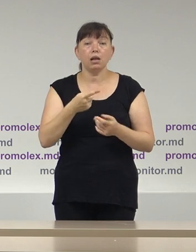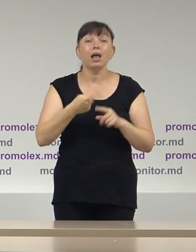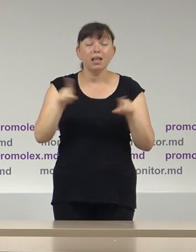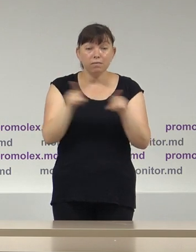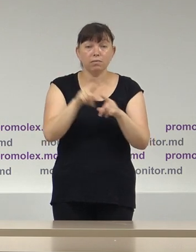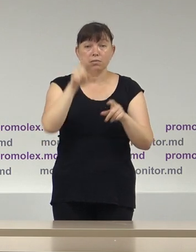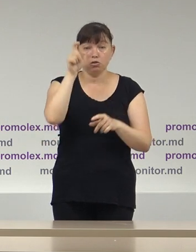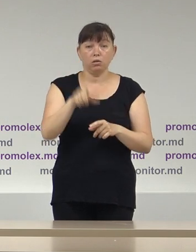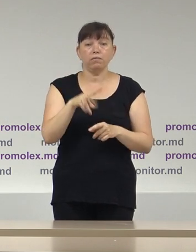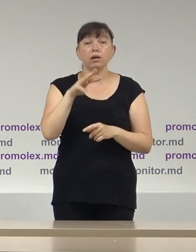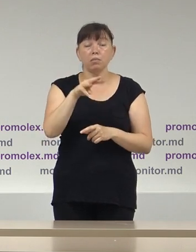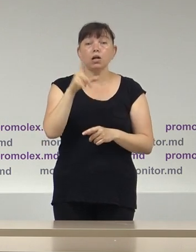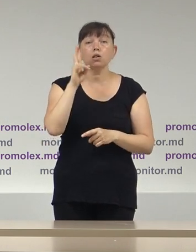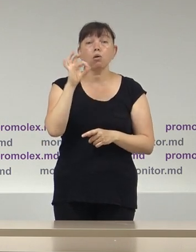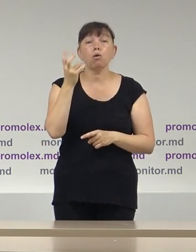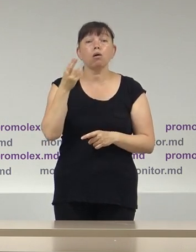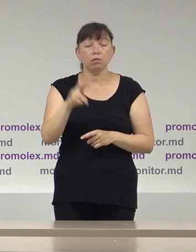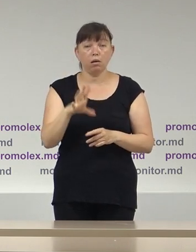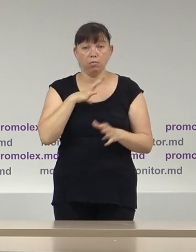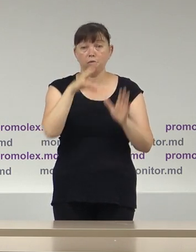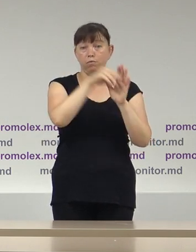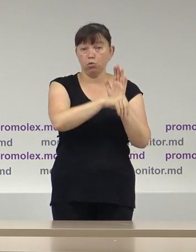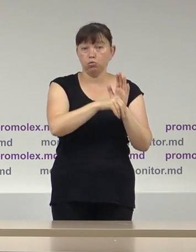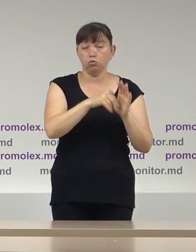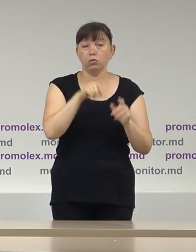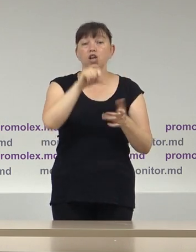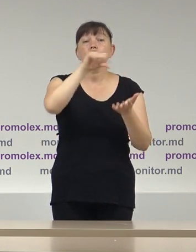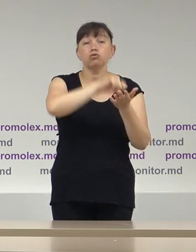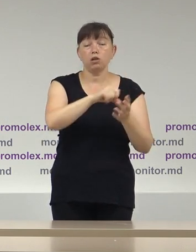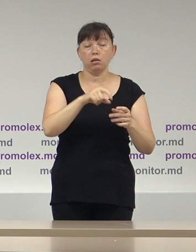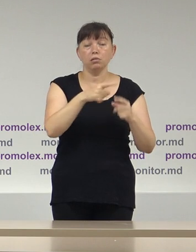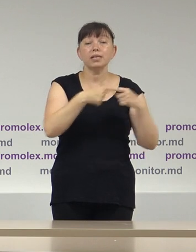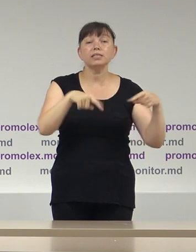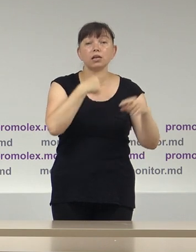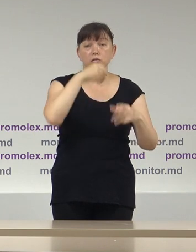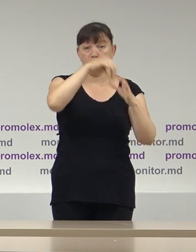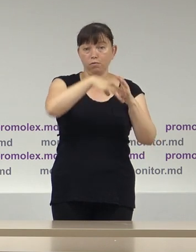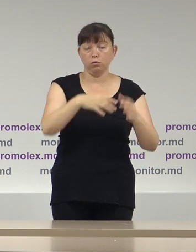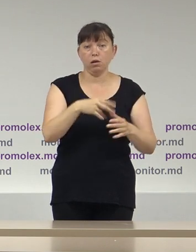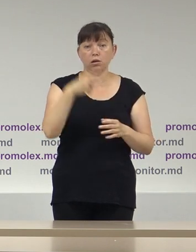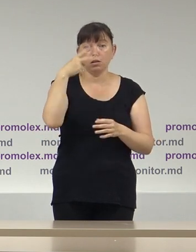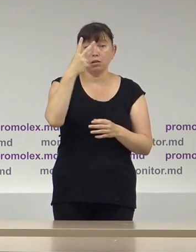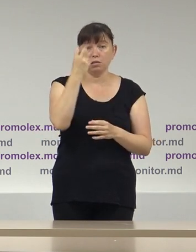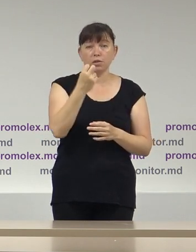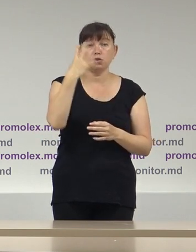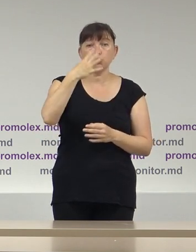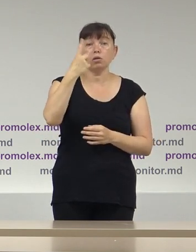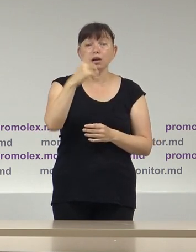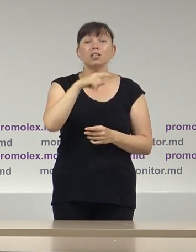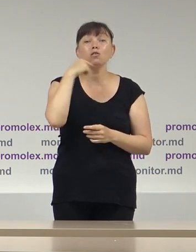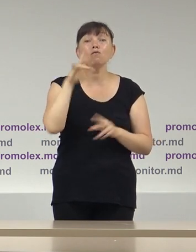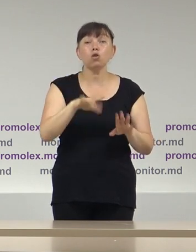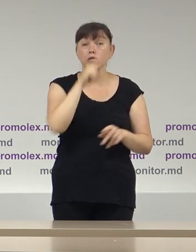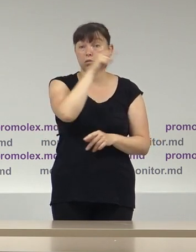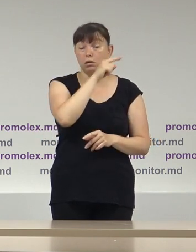a fost desemnat de cec din Registrul Funcționariilor Electorale în calitate de membru al Biroului Electoral al Secției de Votare 241 din Federația